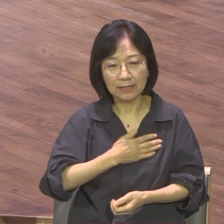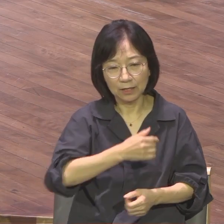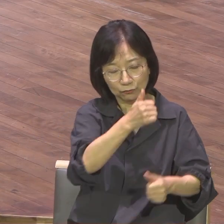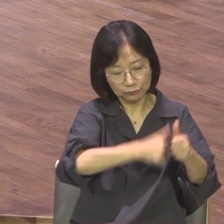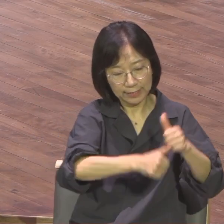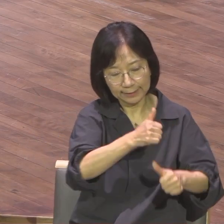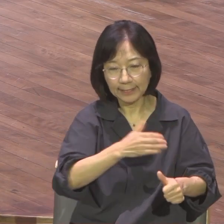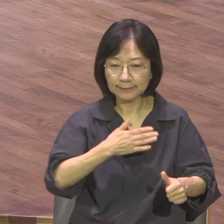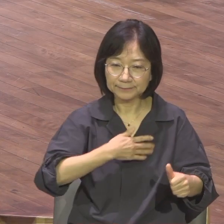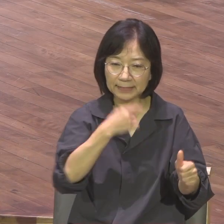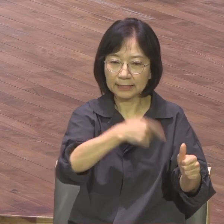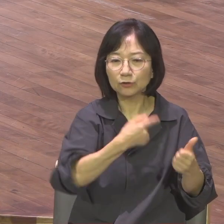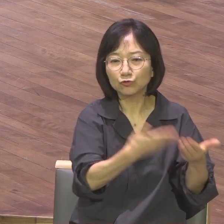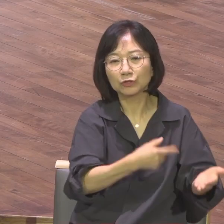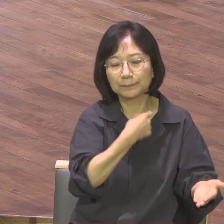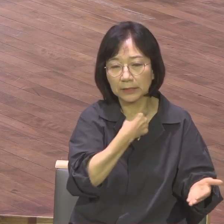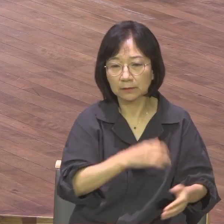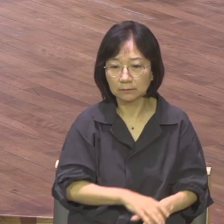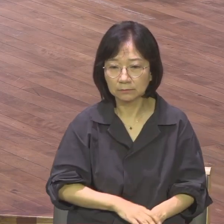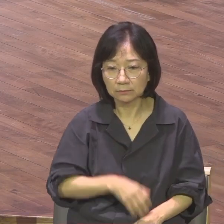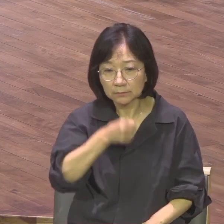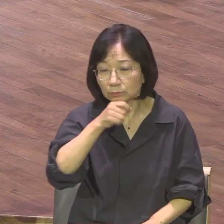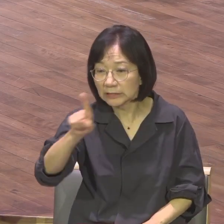전수해 주고 싶다 고백했습니다